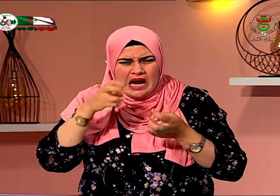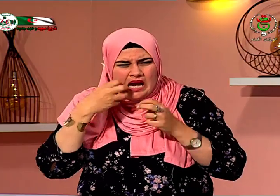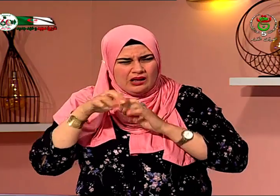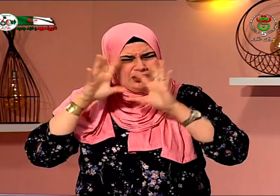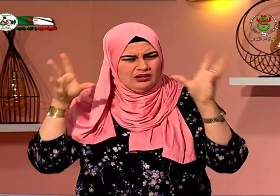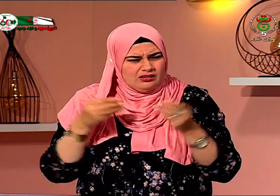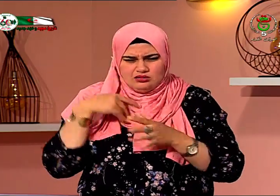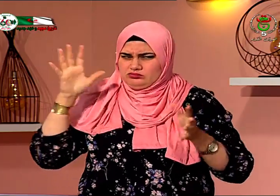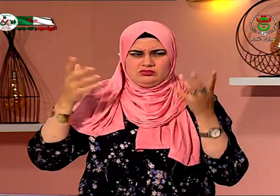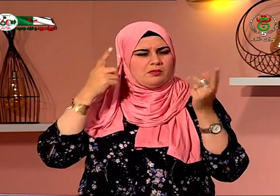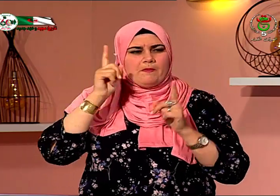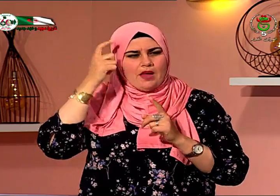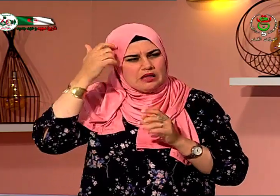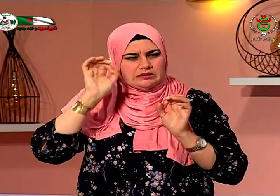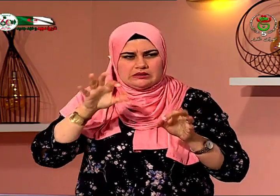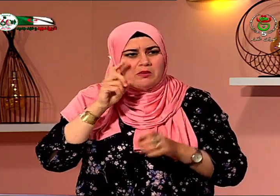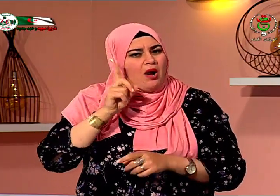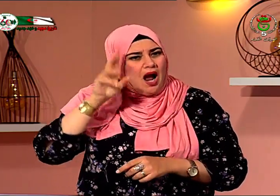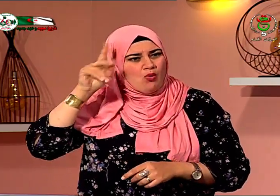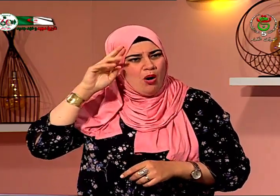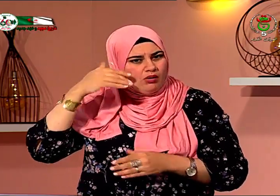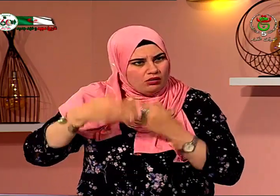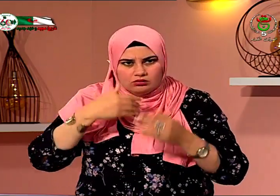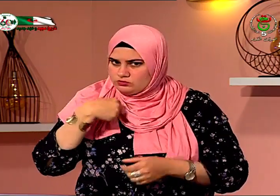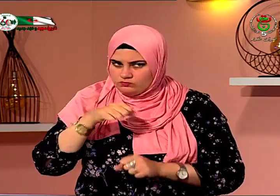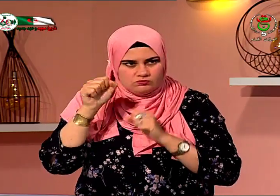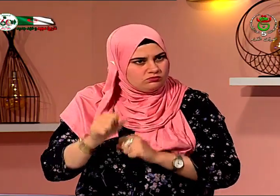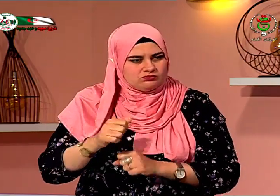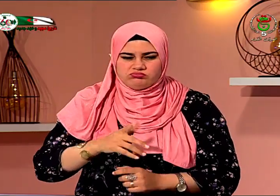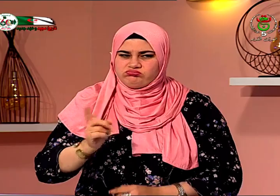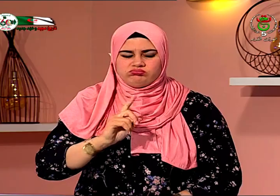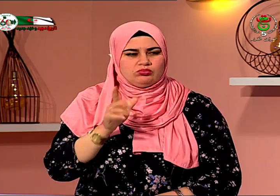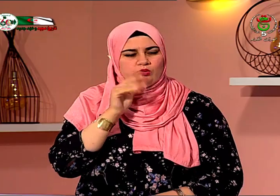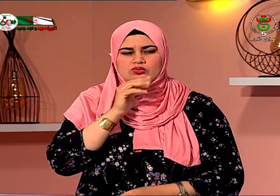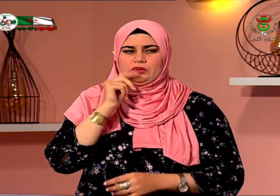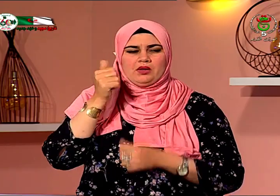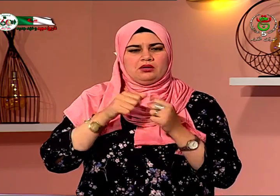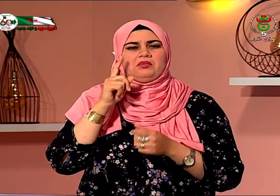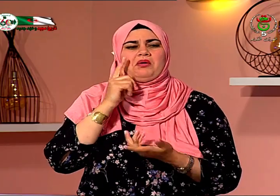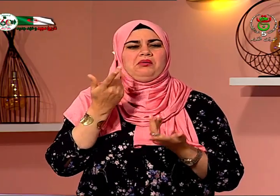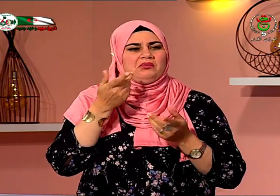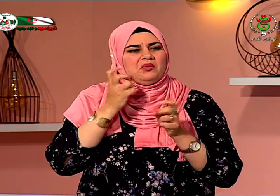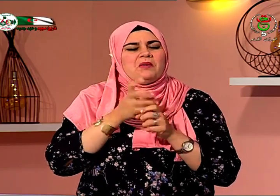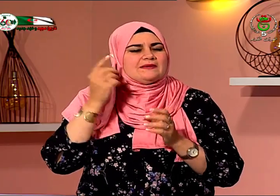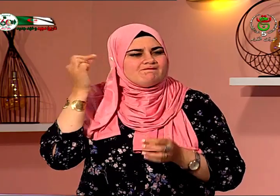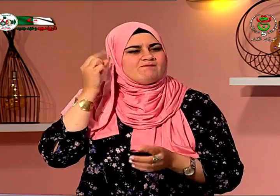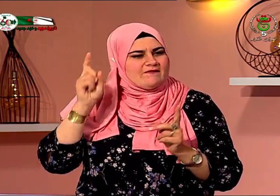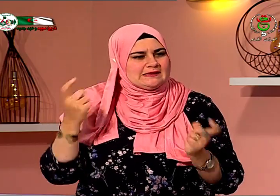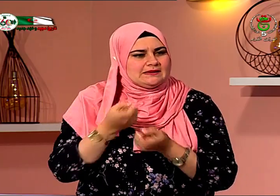أحتمل كل الأصوات التي كنت أسمعها يعني بصورة كبيرة فلم أحتمل تلك الأصوات